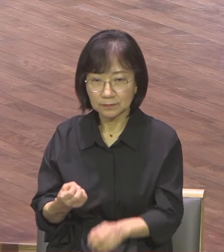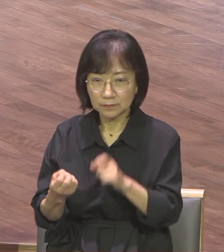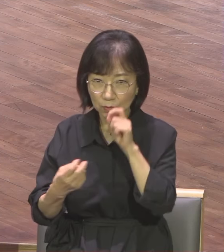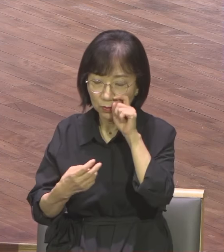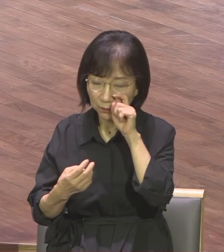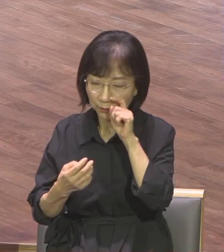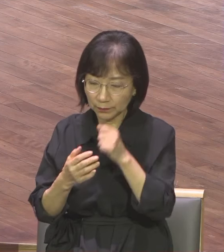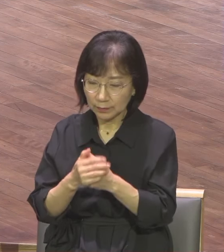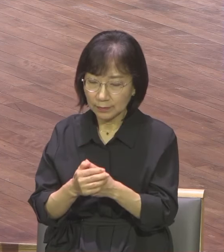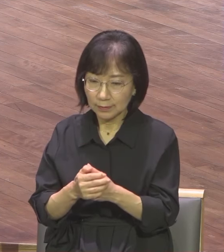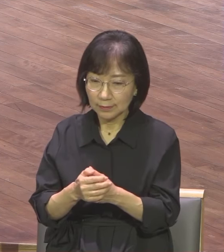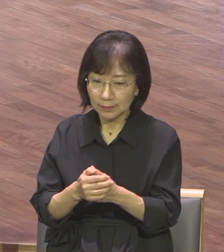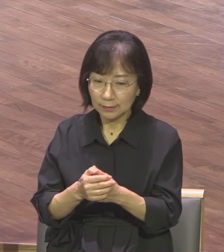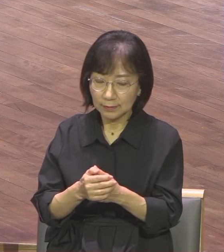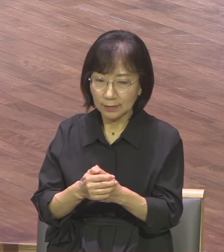목사의 사명을 감당하고